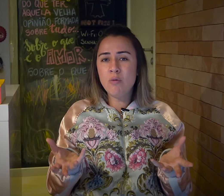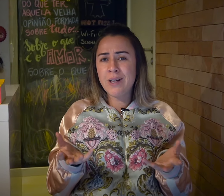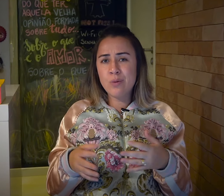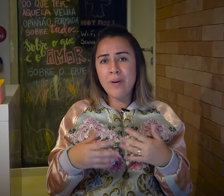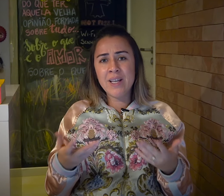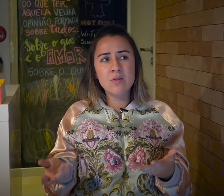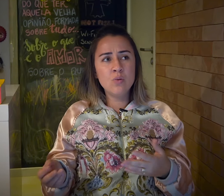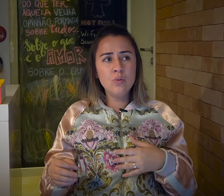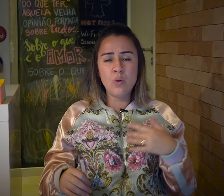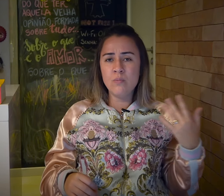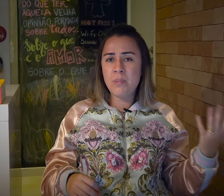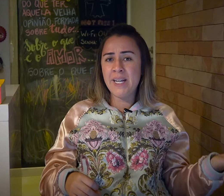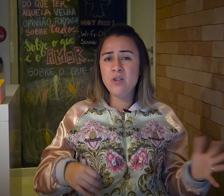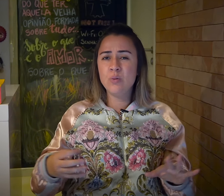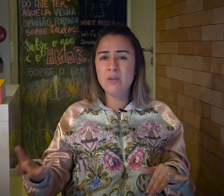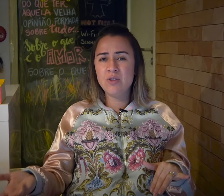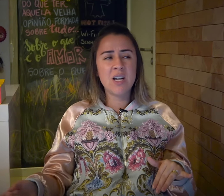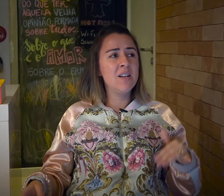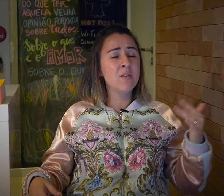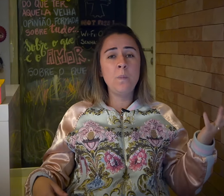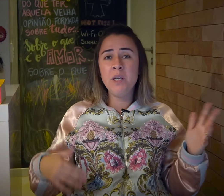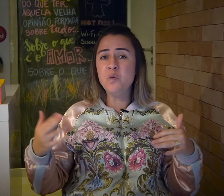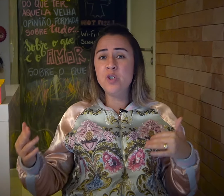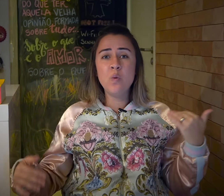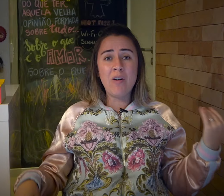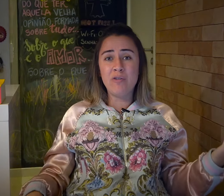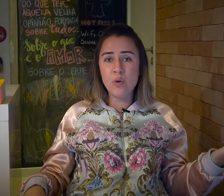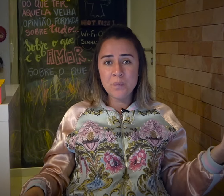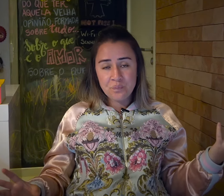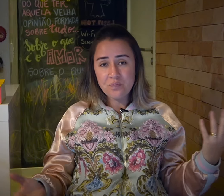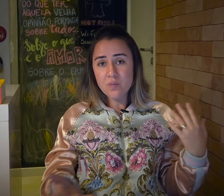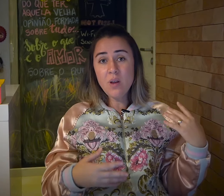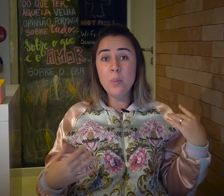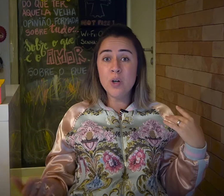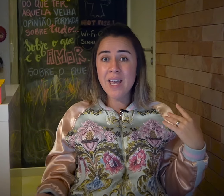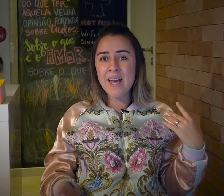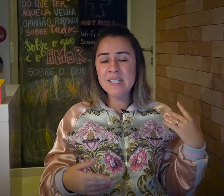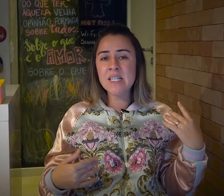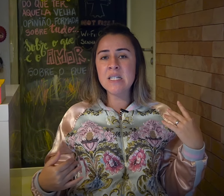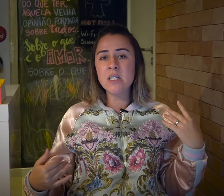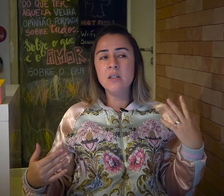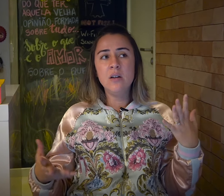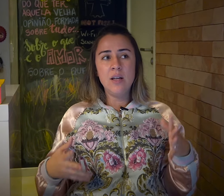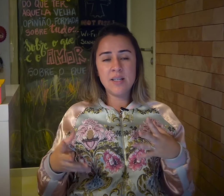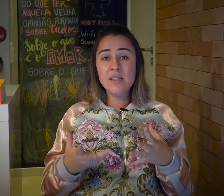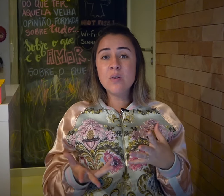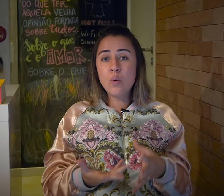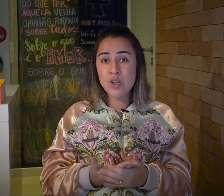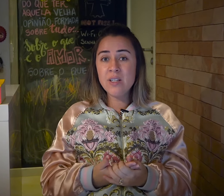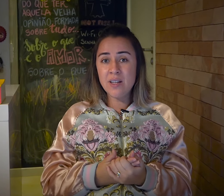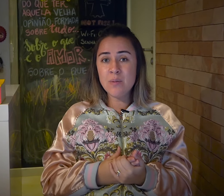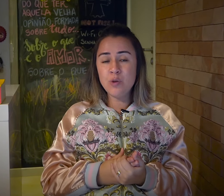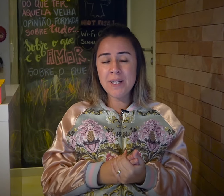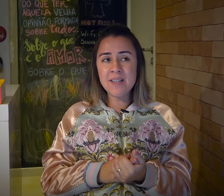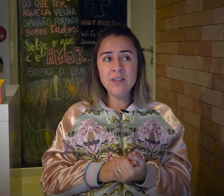contato com alguém que é surdo, ou parente, ou dentro de casa, um primo, um tio, um avô, porque essa questão congênita ali é muito presente.